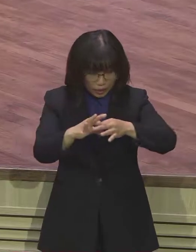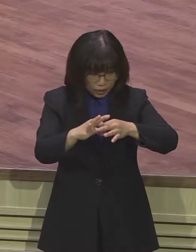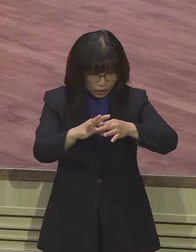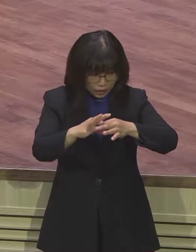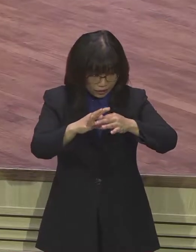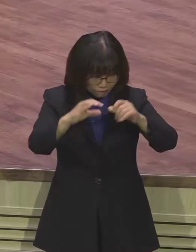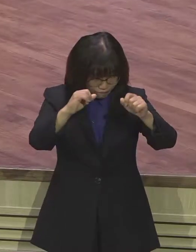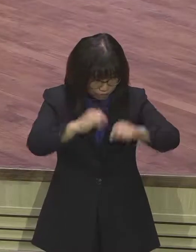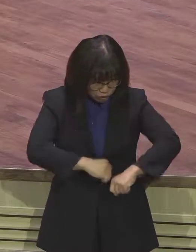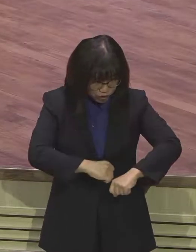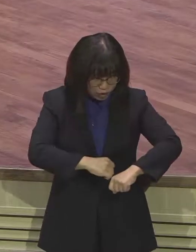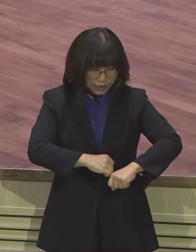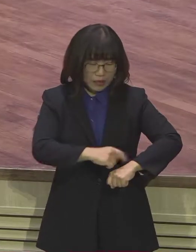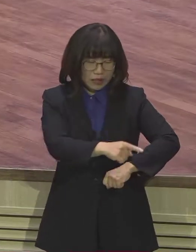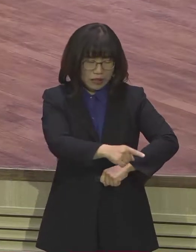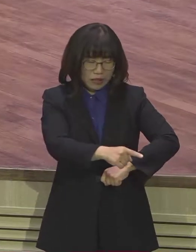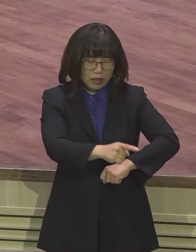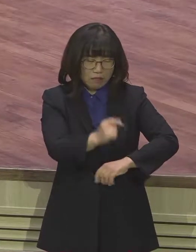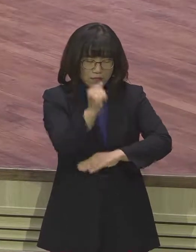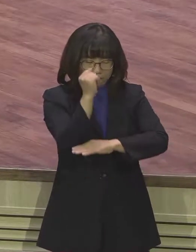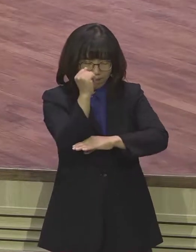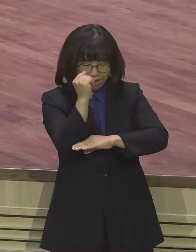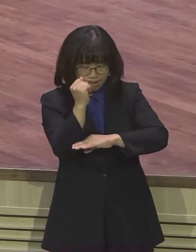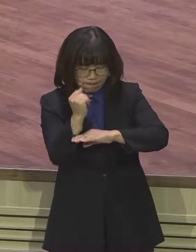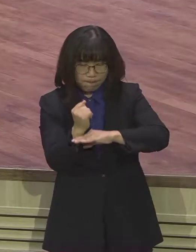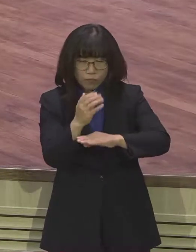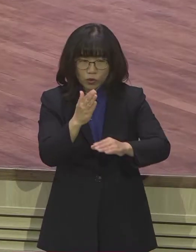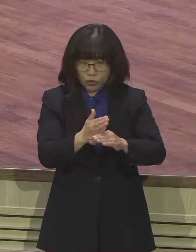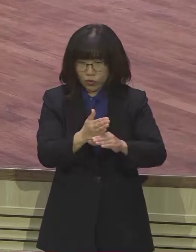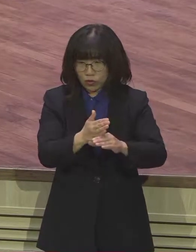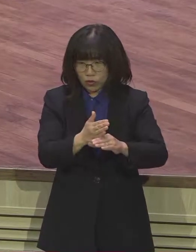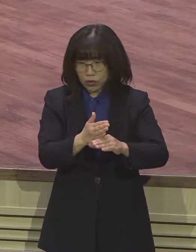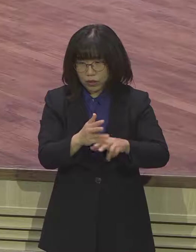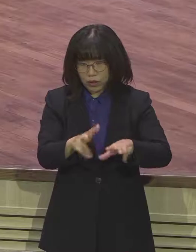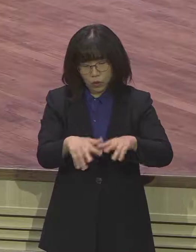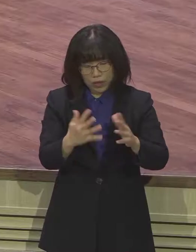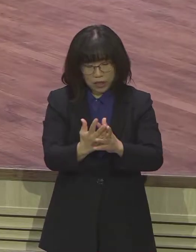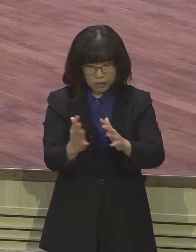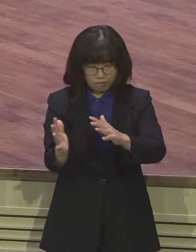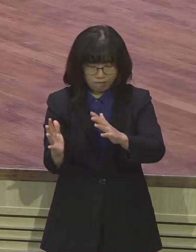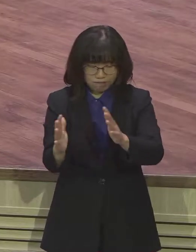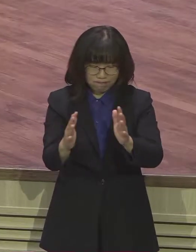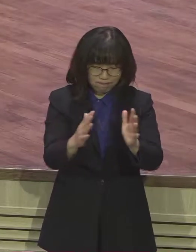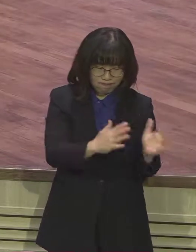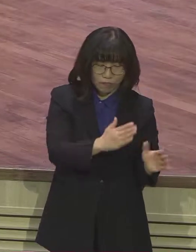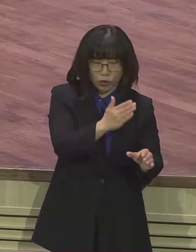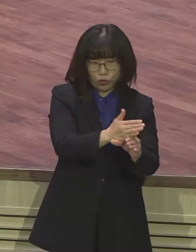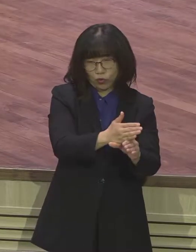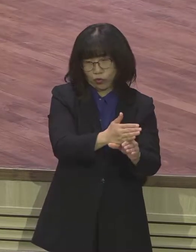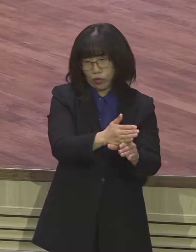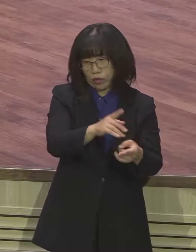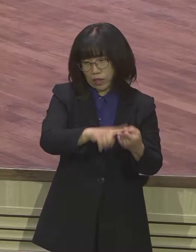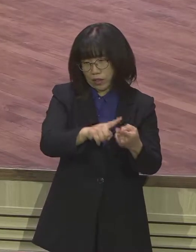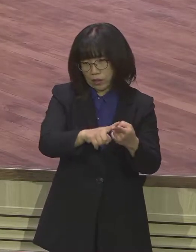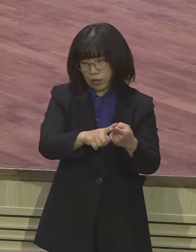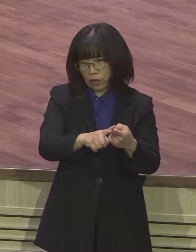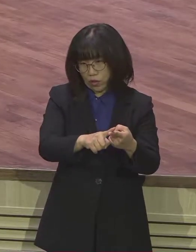직전으로 상당히 많이 기울어져 있음을 의미하고 있습니다. 결국 이스라엘의 왕국이 헐리게 되는 엄청난